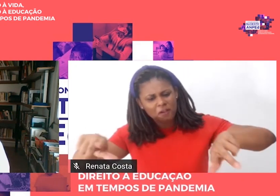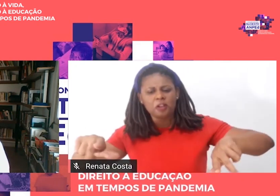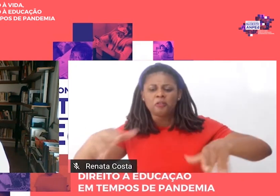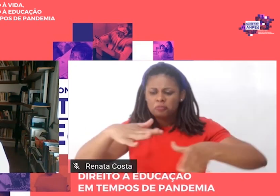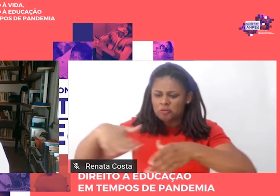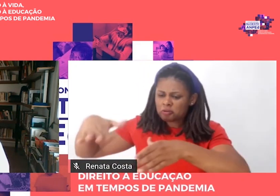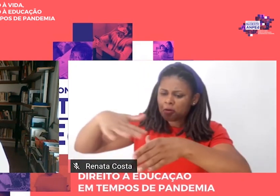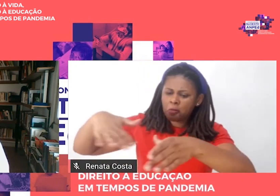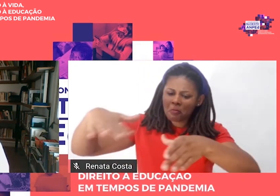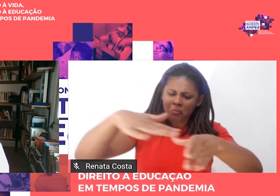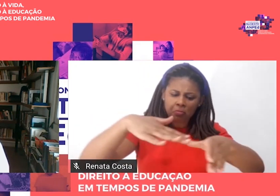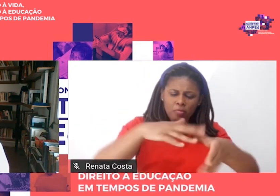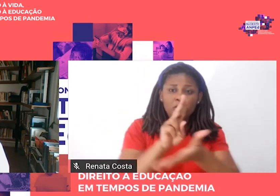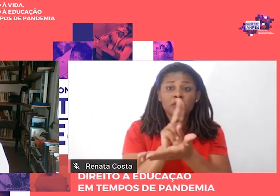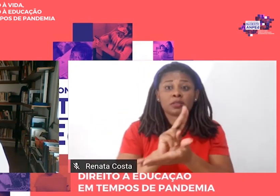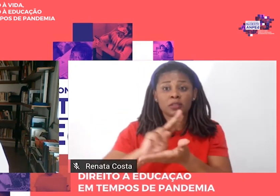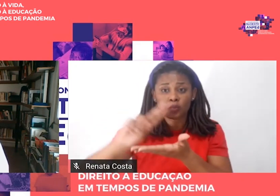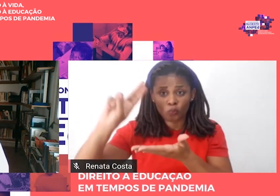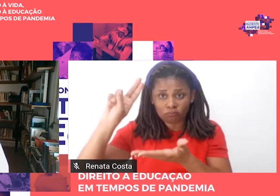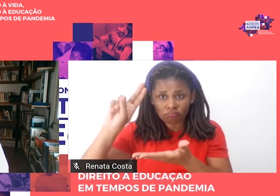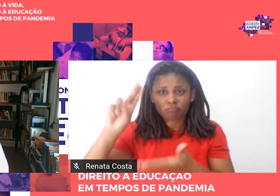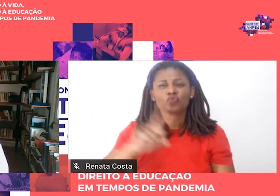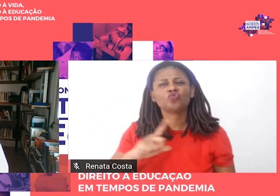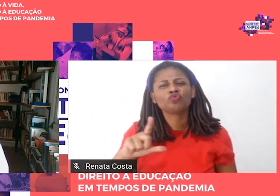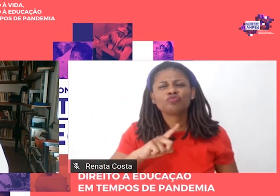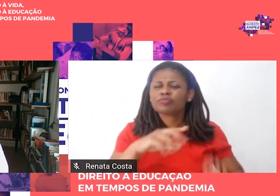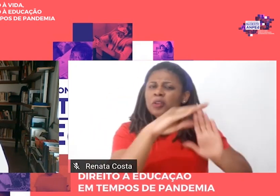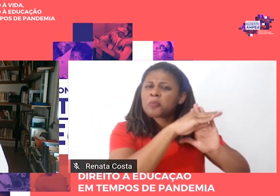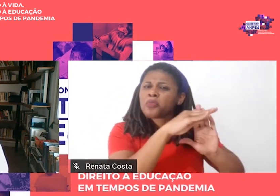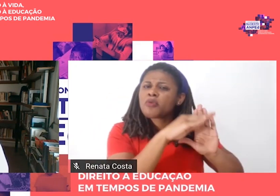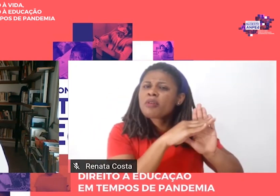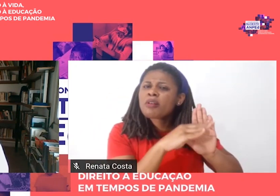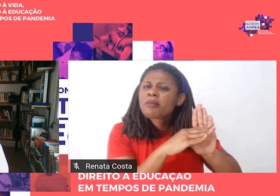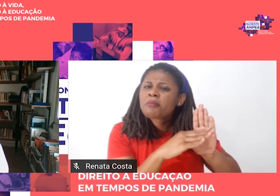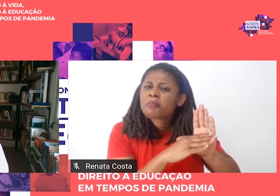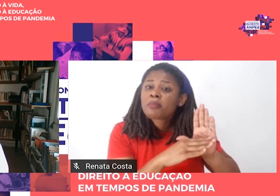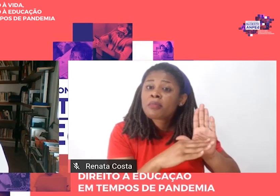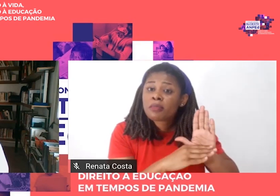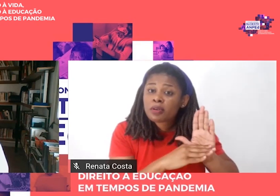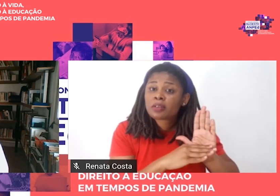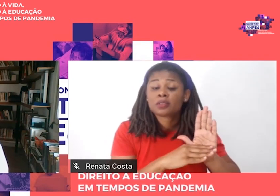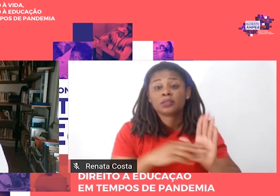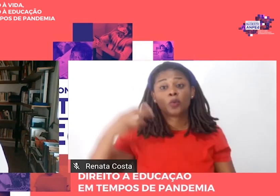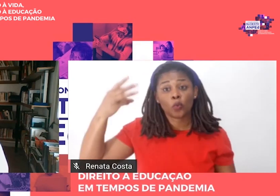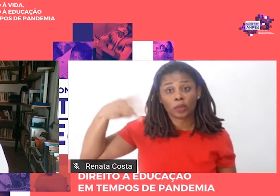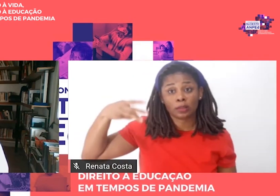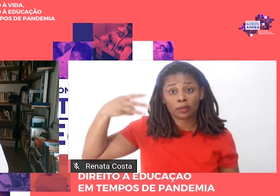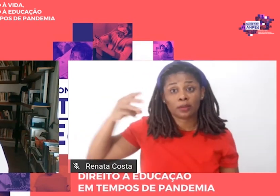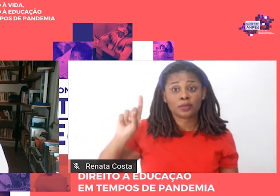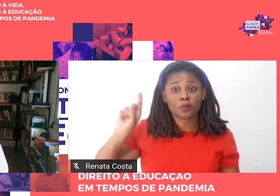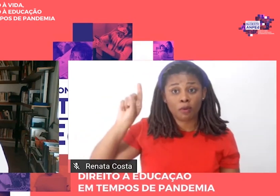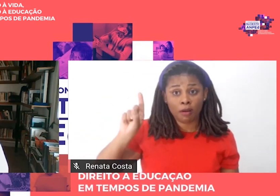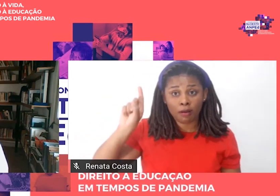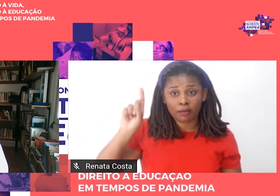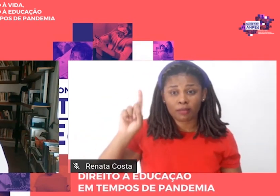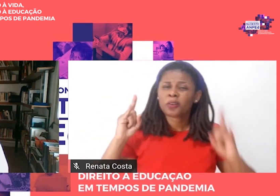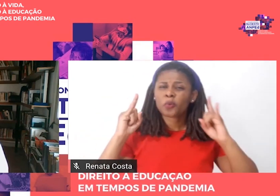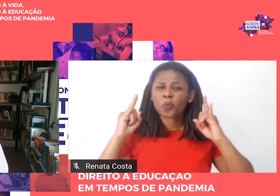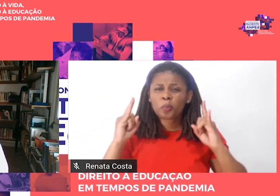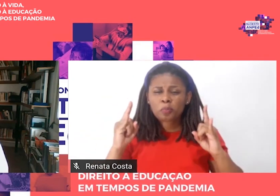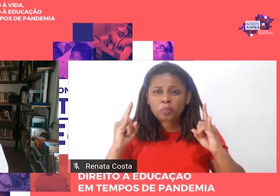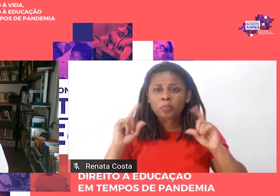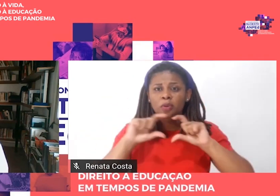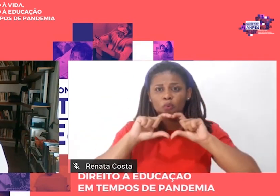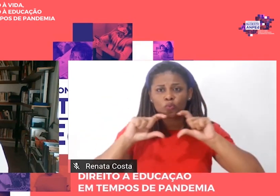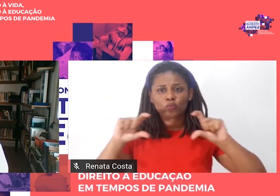Meu simpósio estava programado para funcionar no auditório do terceiro andar do edifício conhecido como Prédio Novo